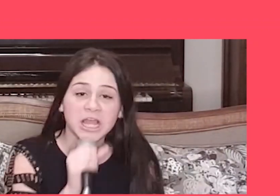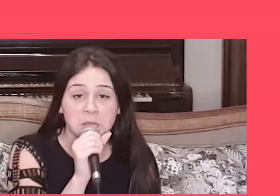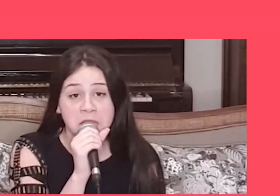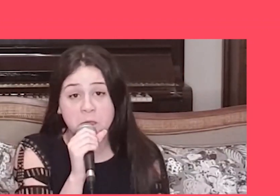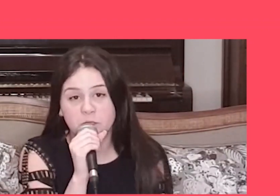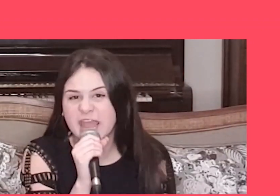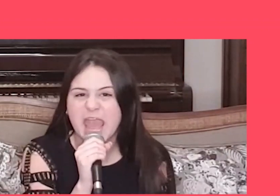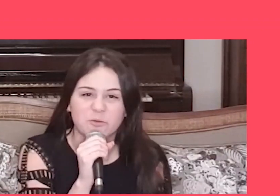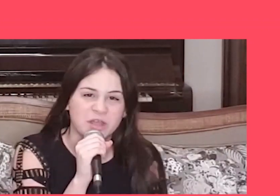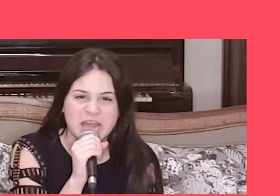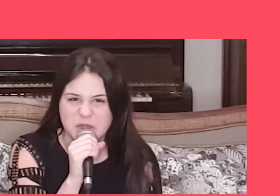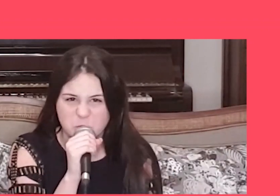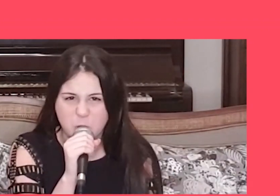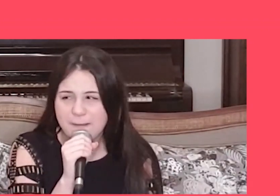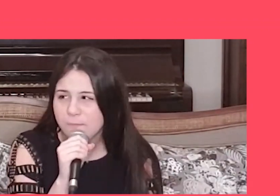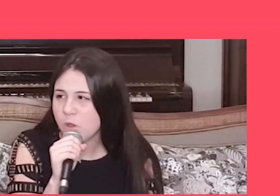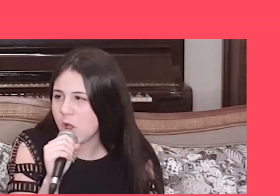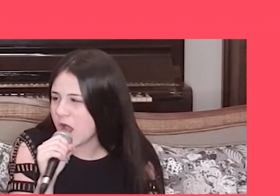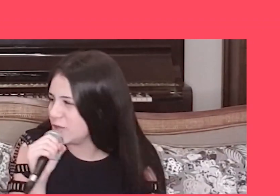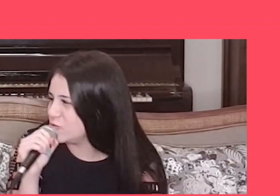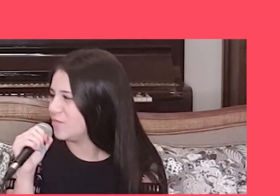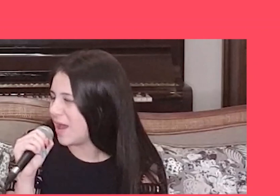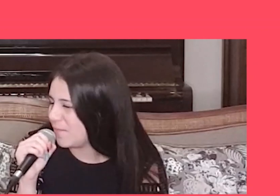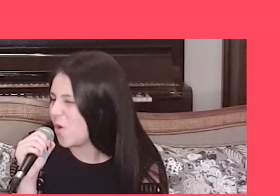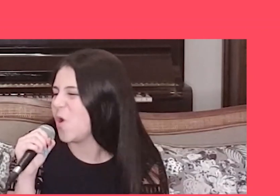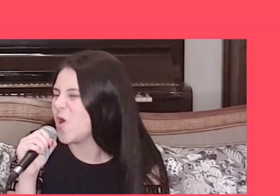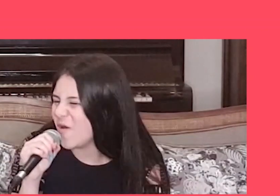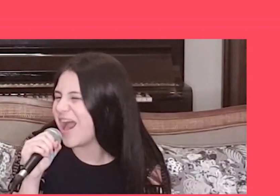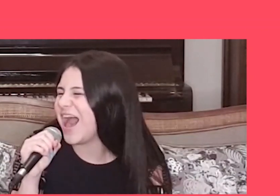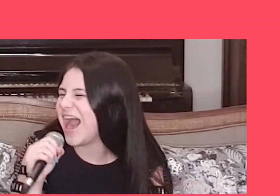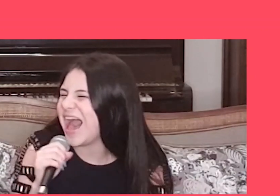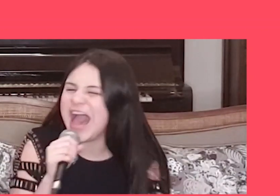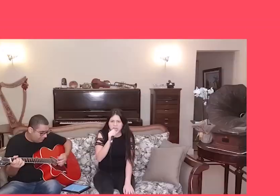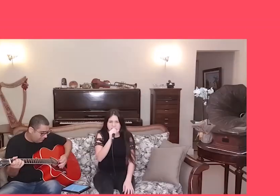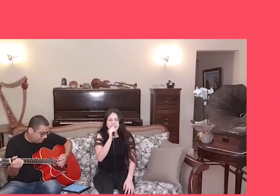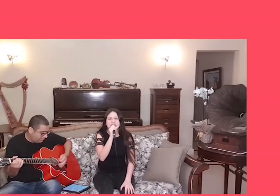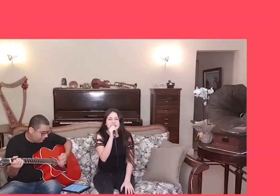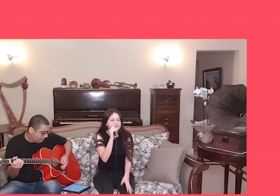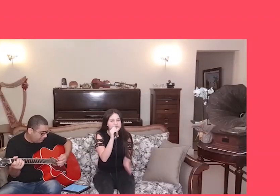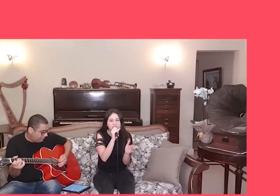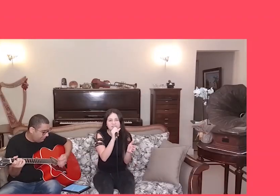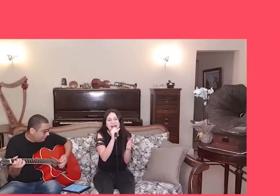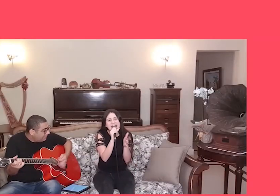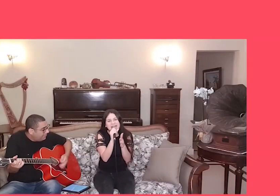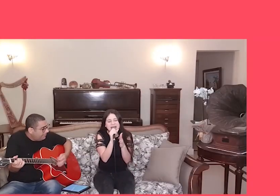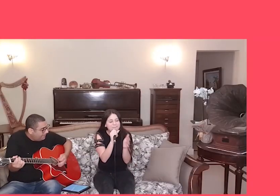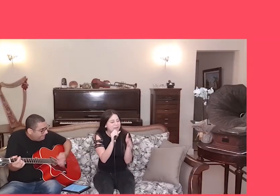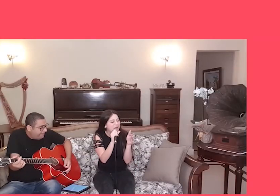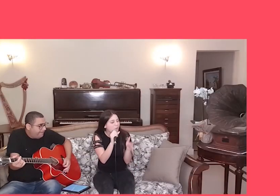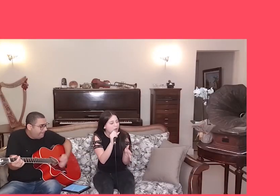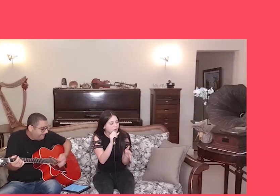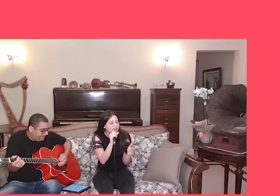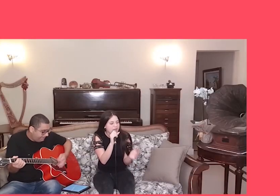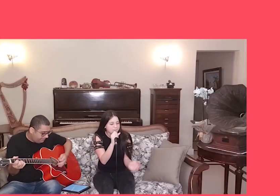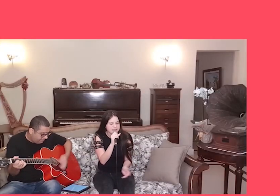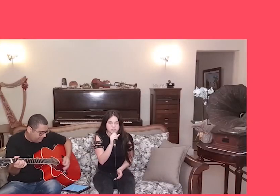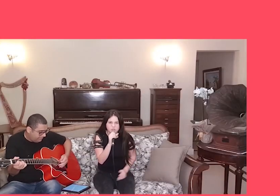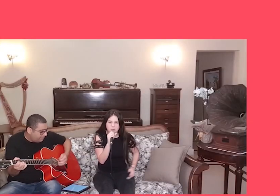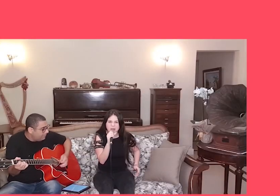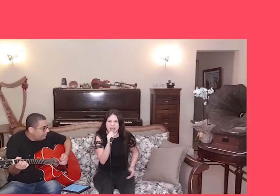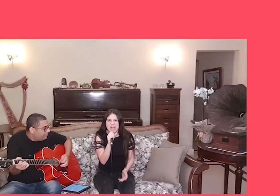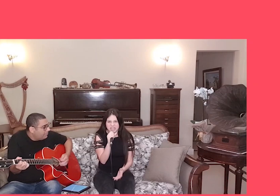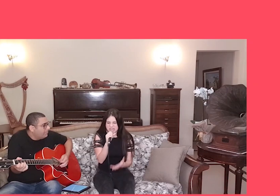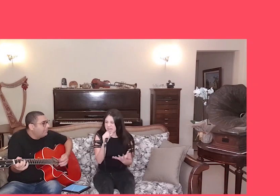Eu quero que o amor Eu boa Que isso valha pra qualquer